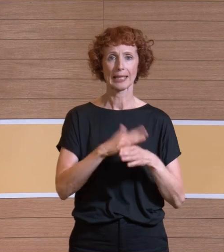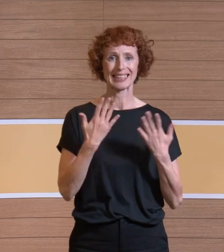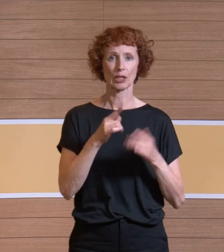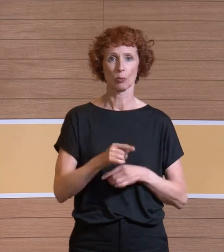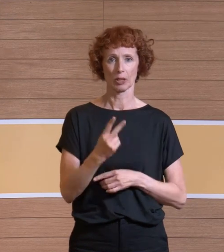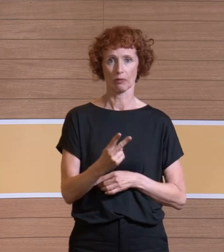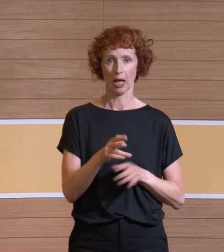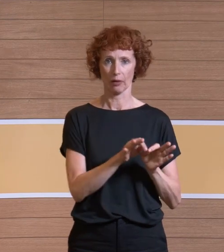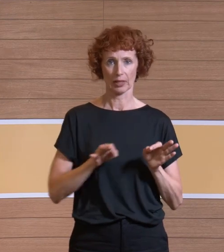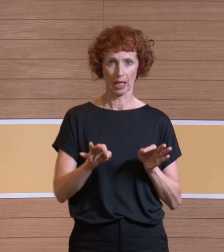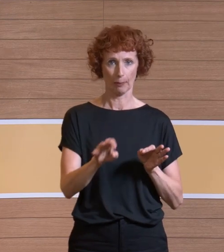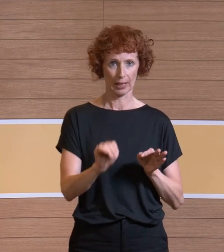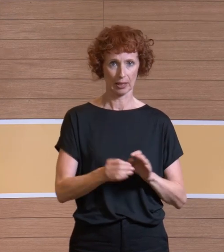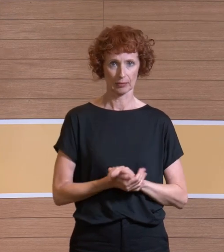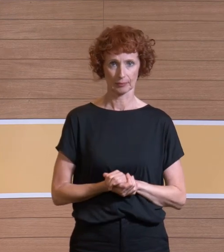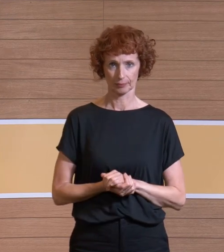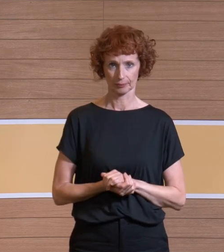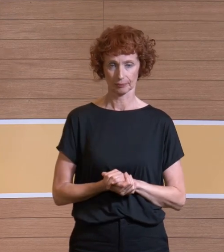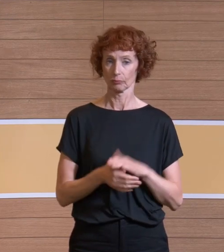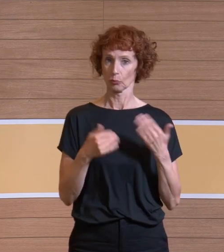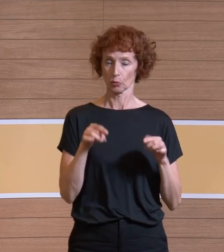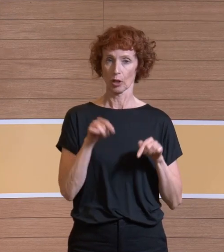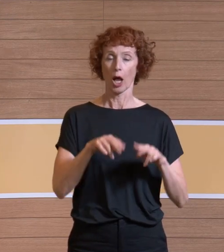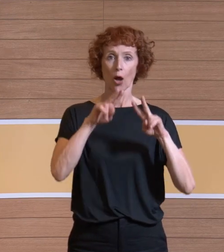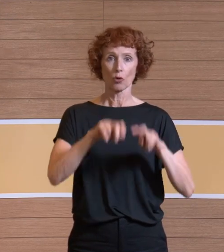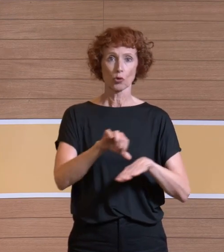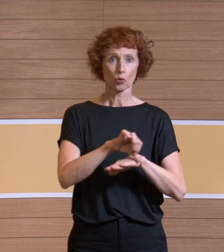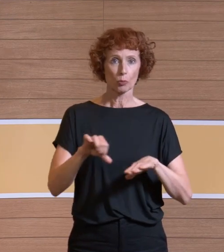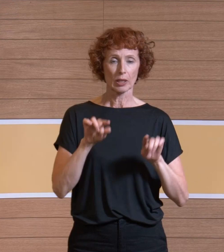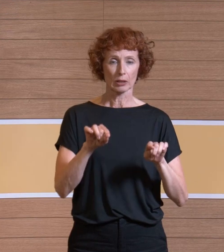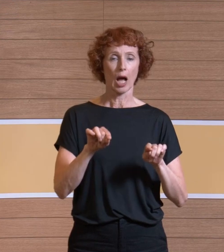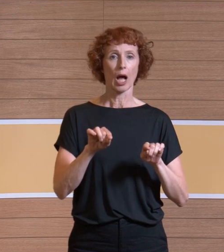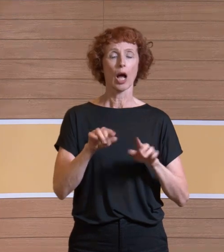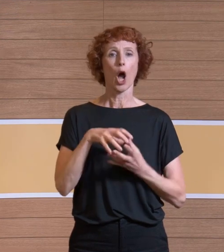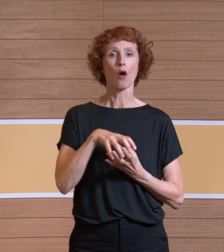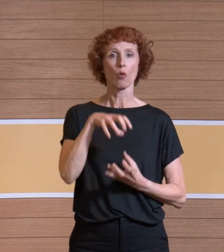von 10,2 Quadratmetern. Und das Schöne bei uns an dem Forschungs-OP ist, dass wir die Volumenströme